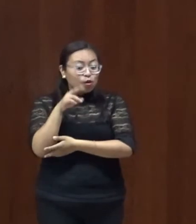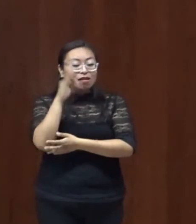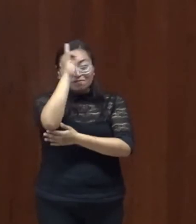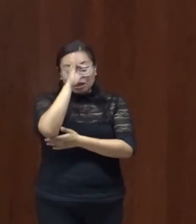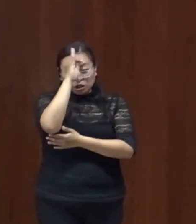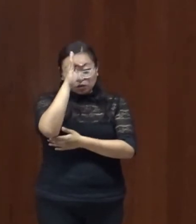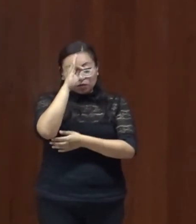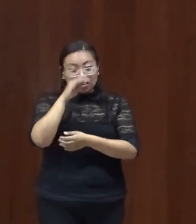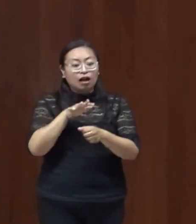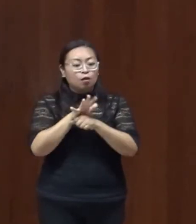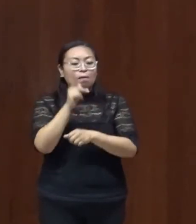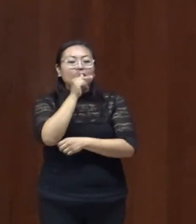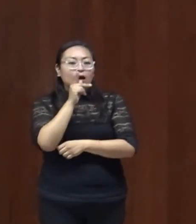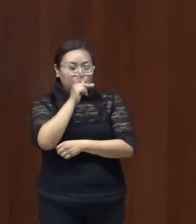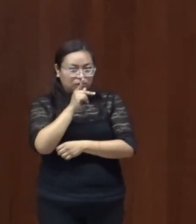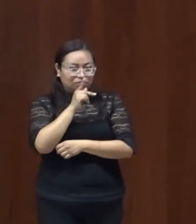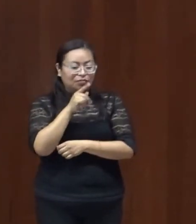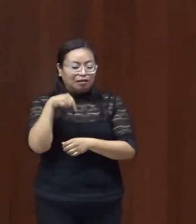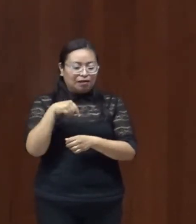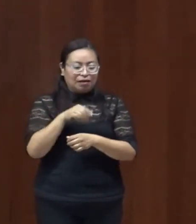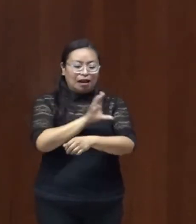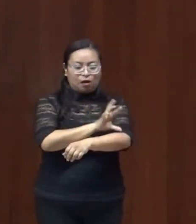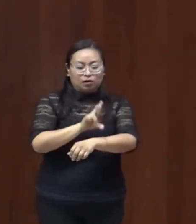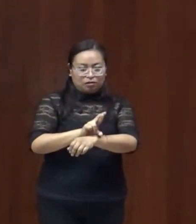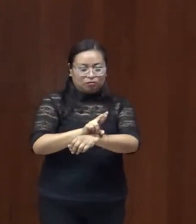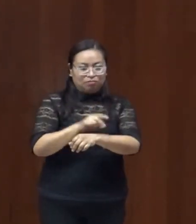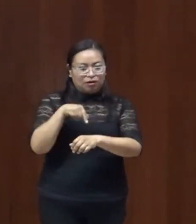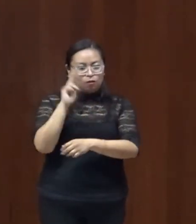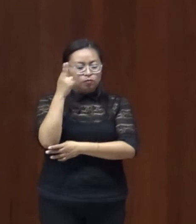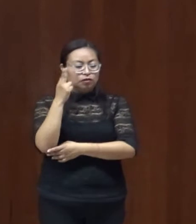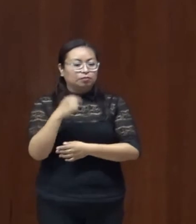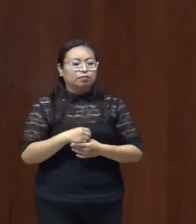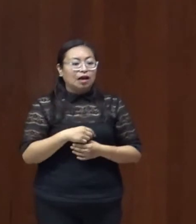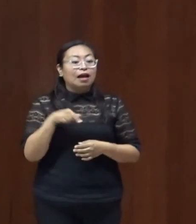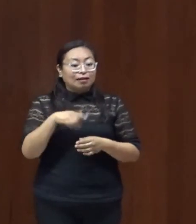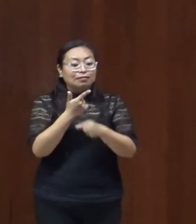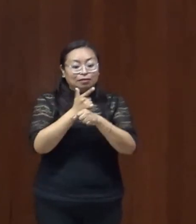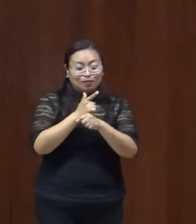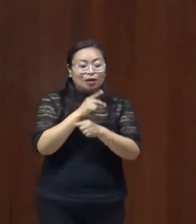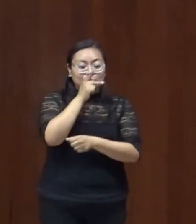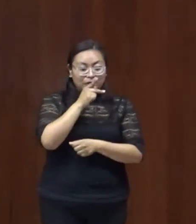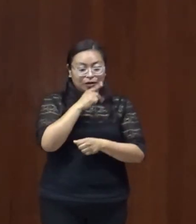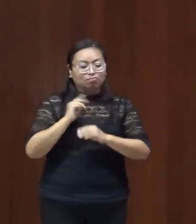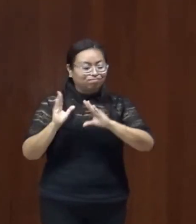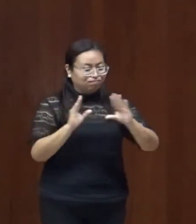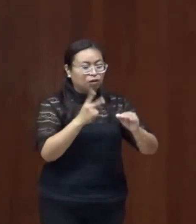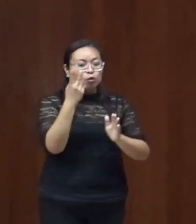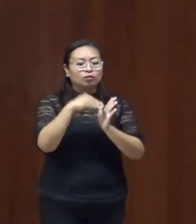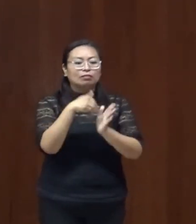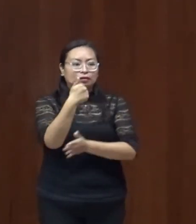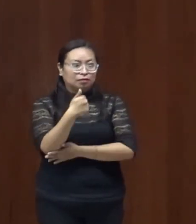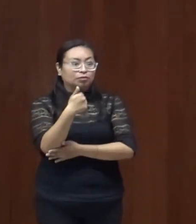filosofía y letras de la UNAM es coordinadora de la licenciatura en pedagogía donde se desempeña como profesora desde 2006